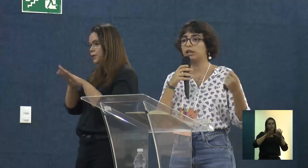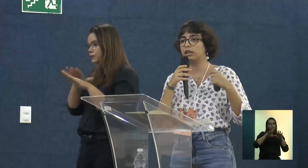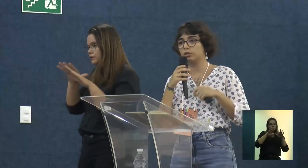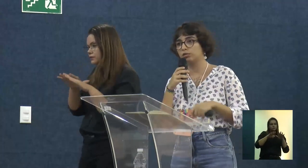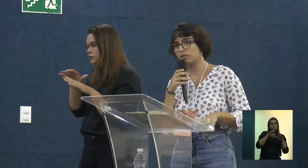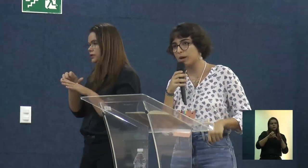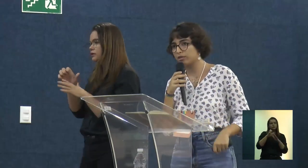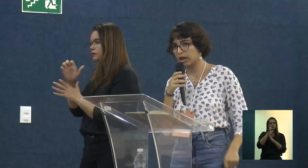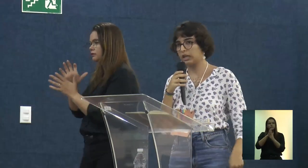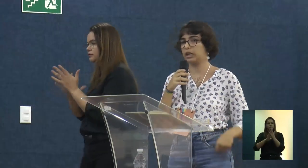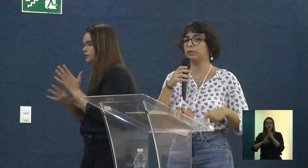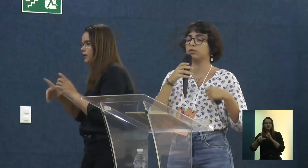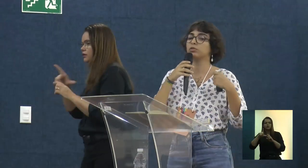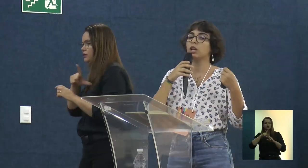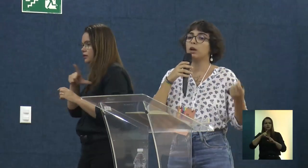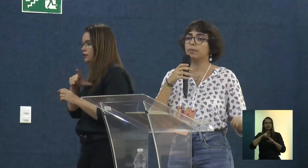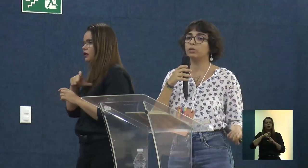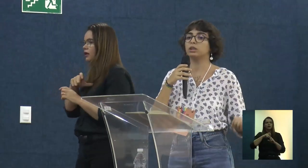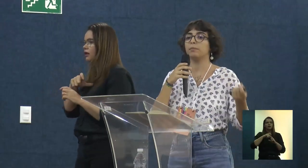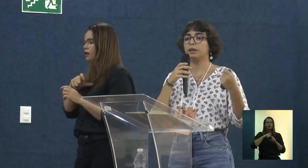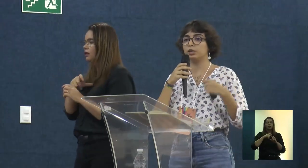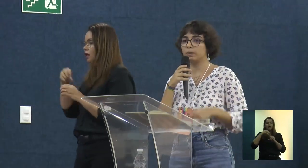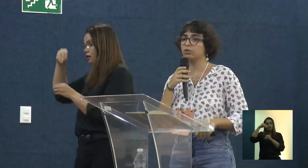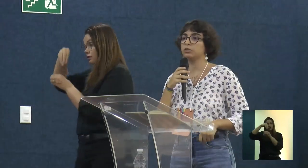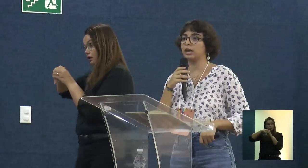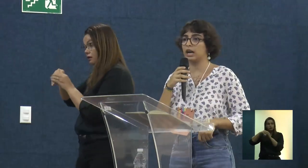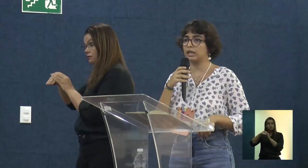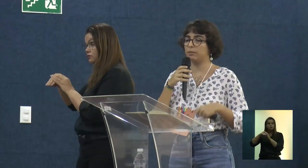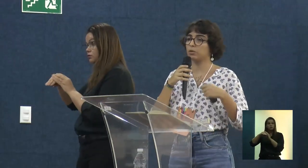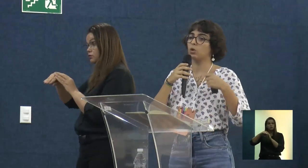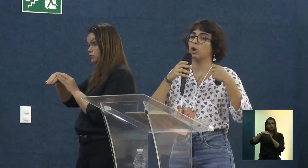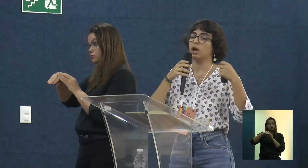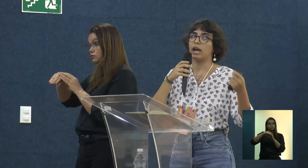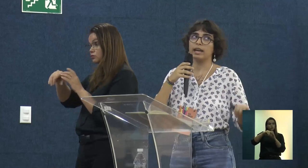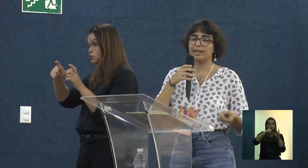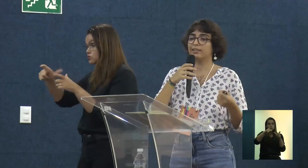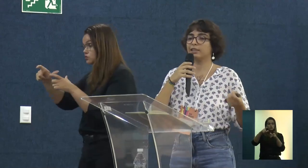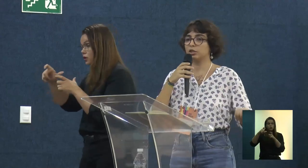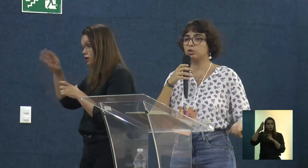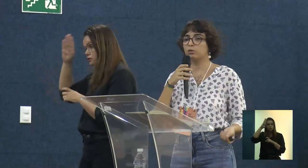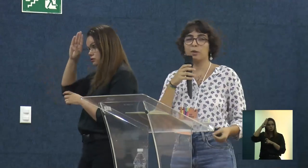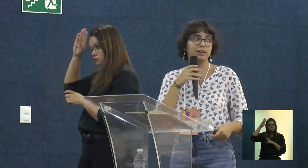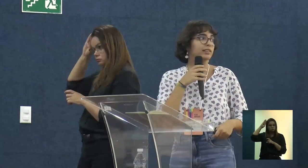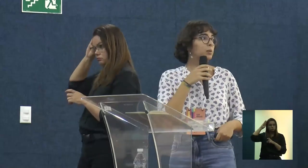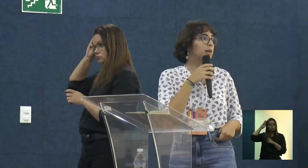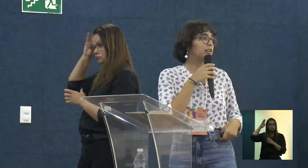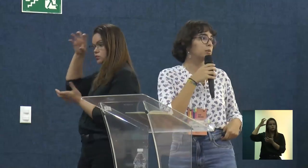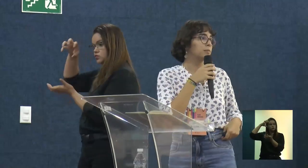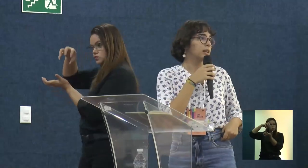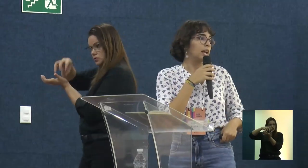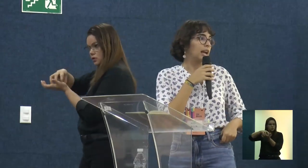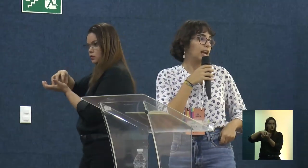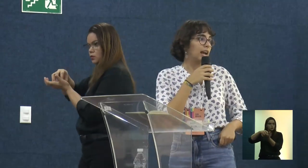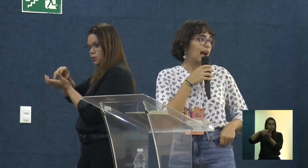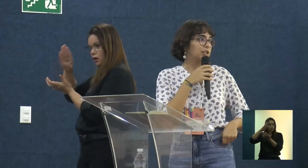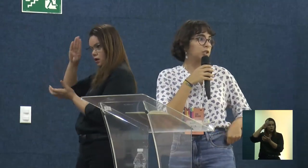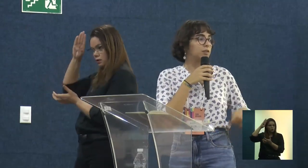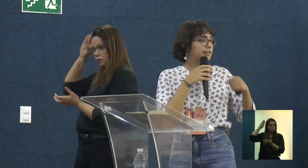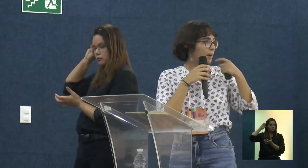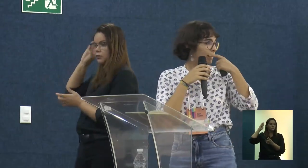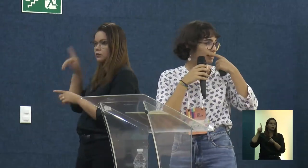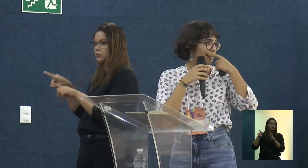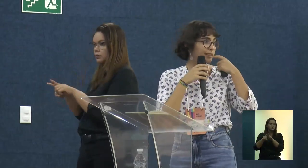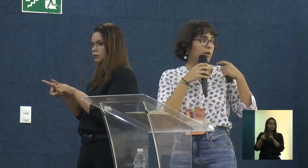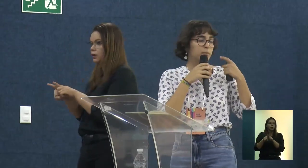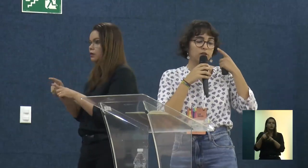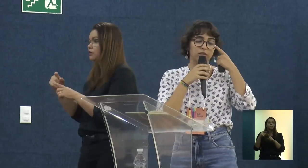desenvolvida dentro dos espaços acadêmicos, pelo Trapiche, pelo Centro Acadêmico, nesse sentido de formação mesmo. A gente